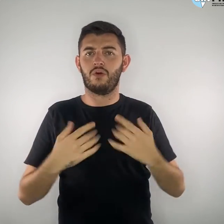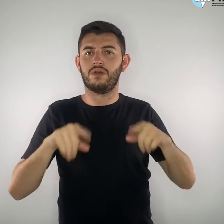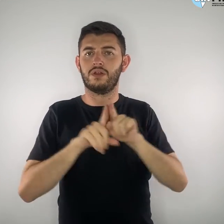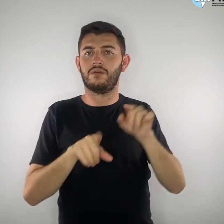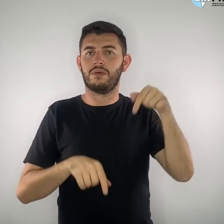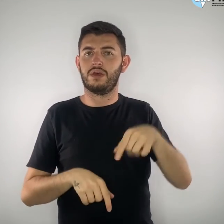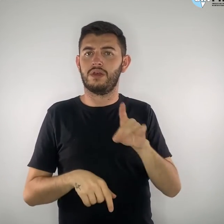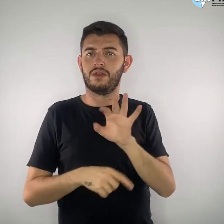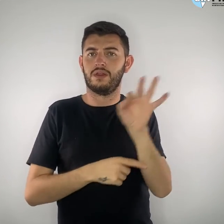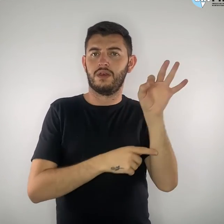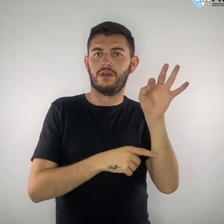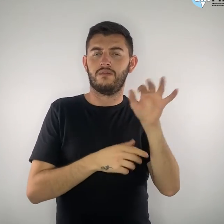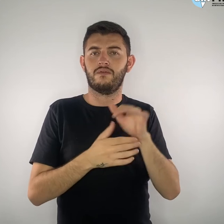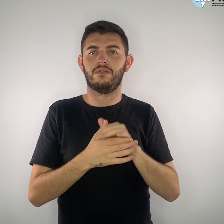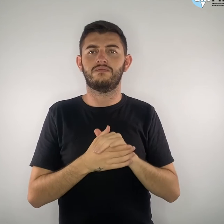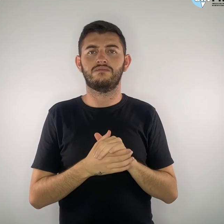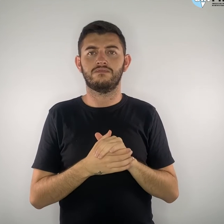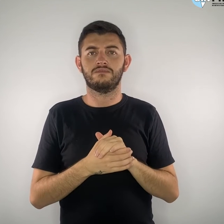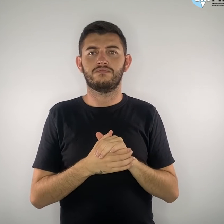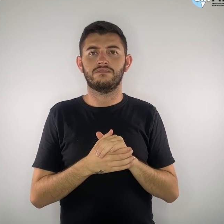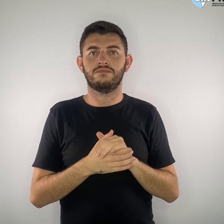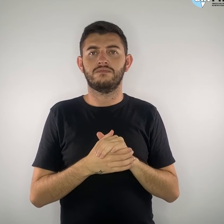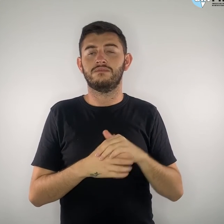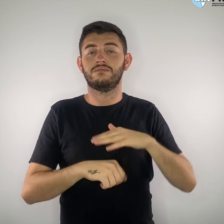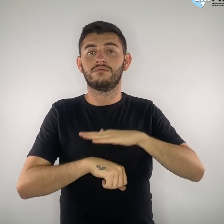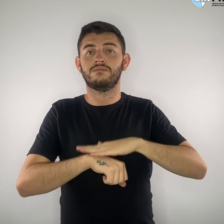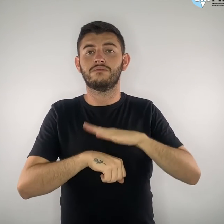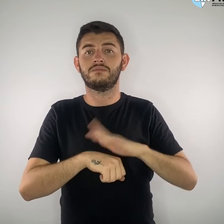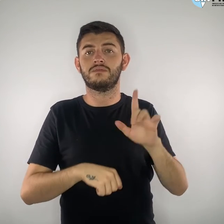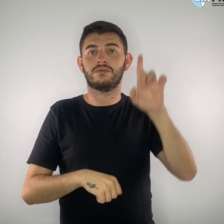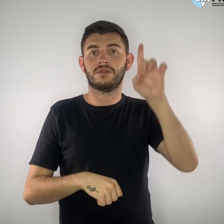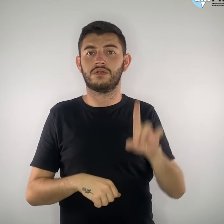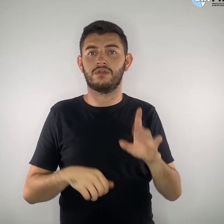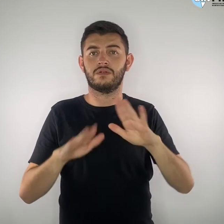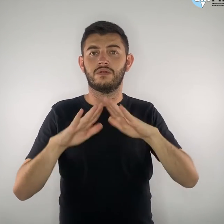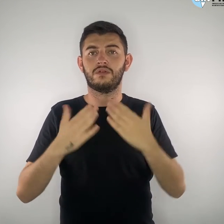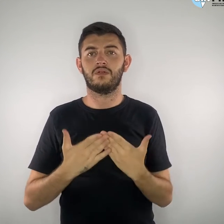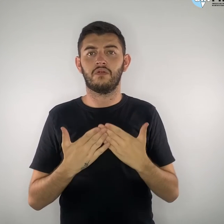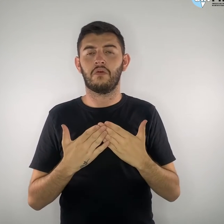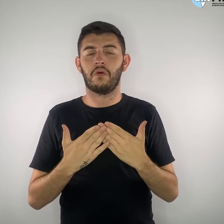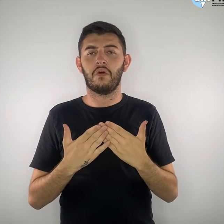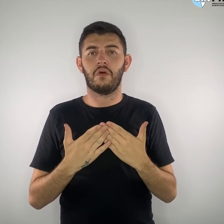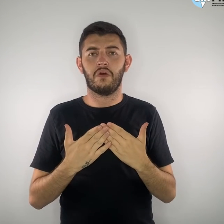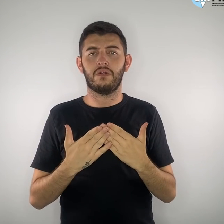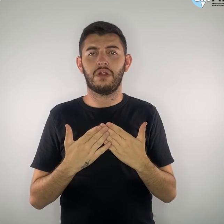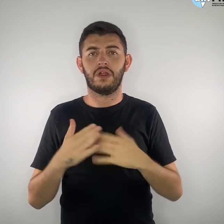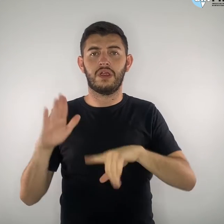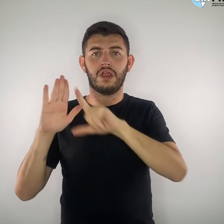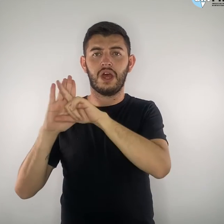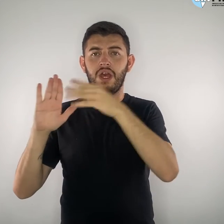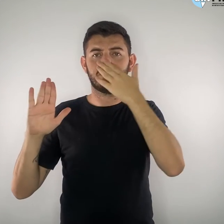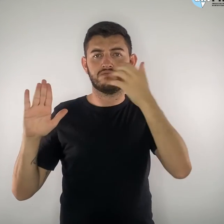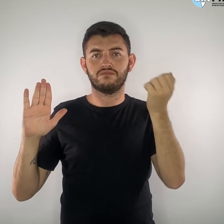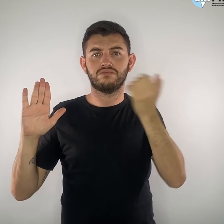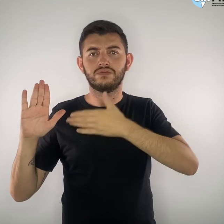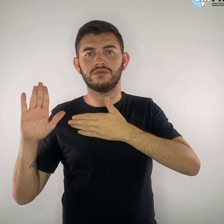Federal. Quando um diretor de uma escola não respeita as leis, principalmente a